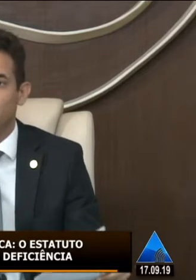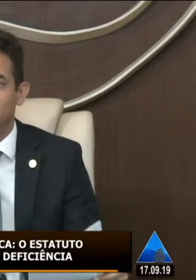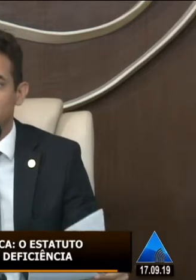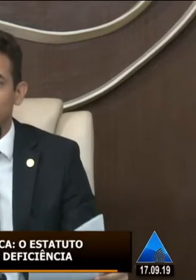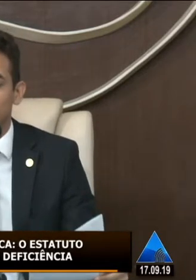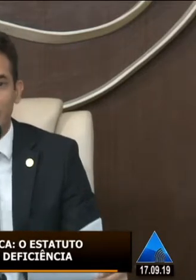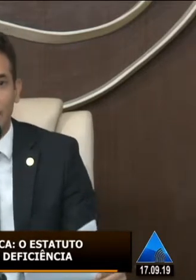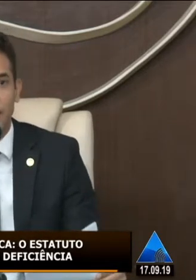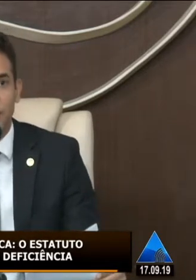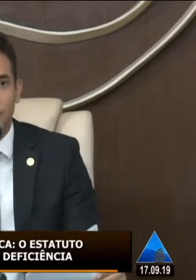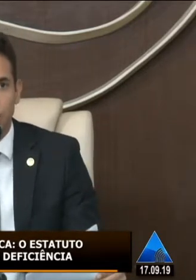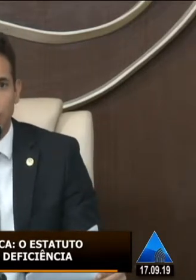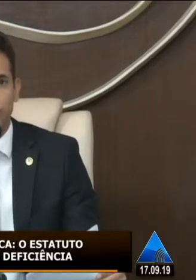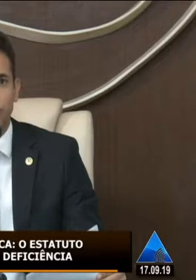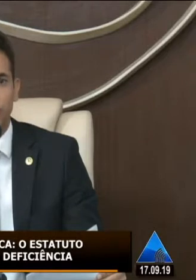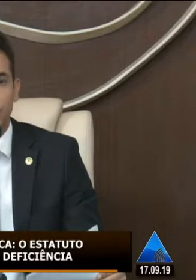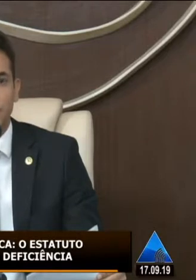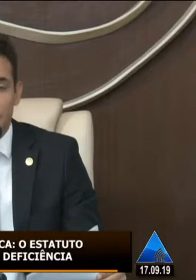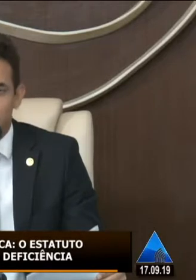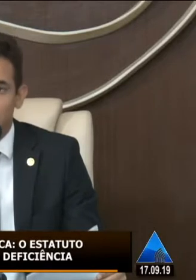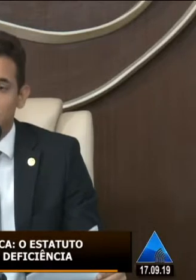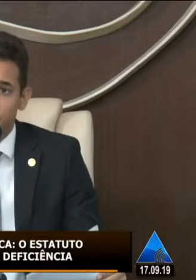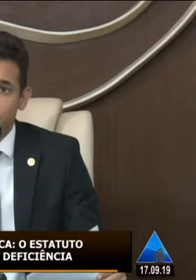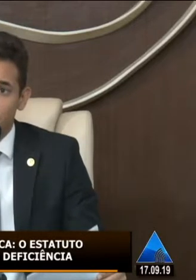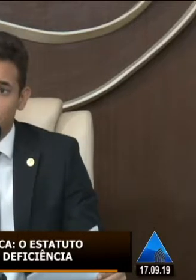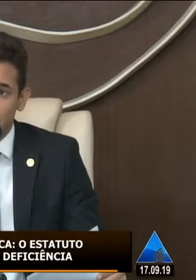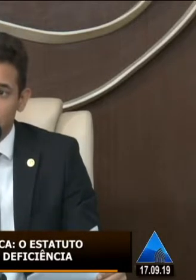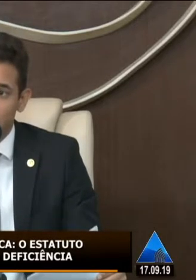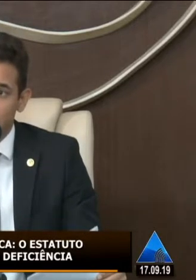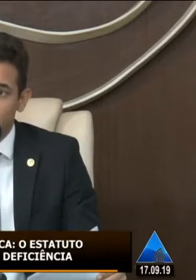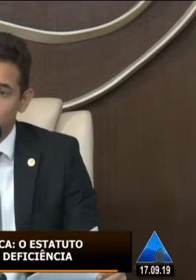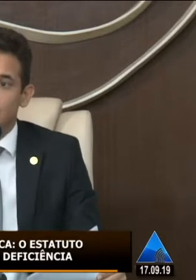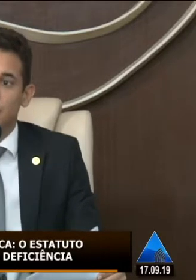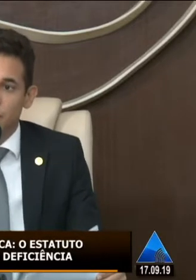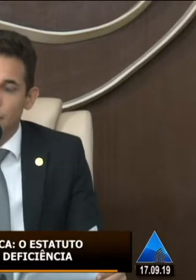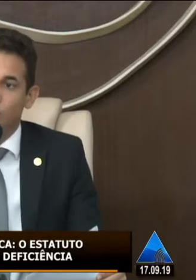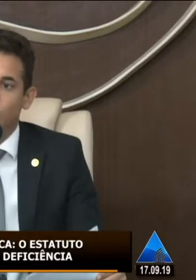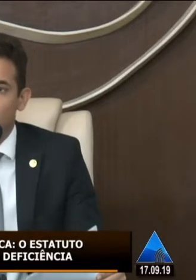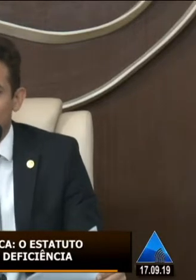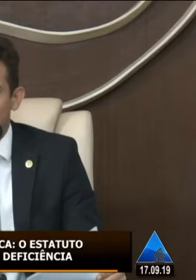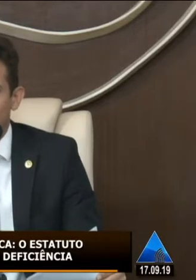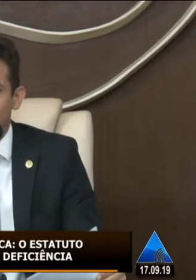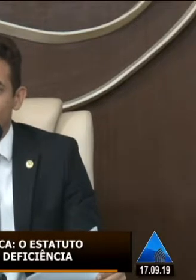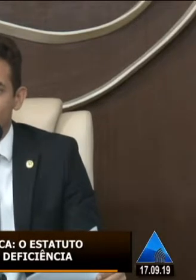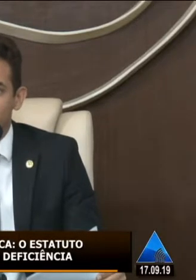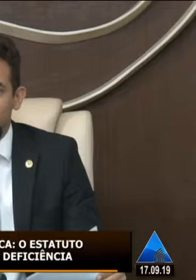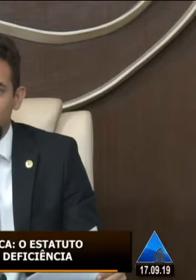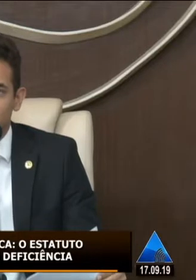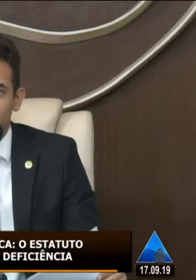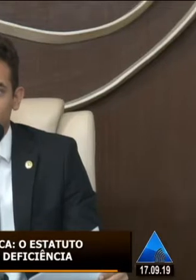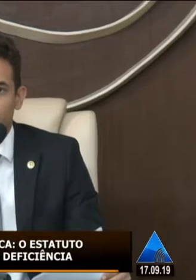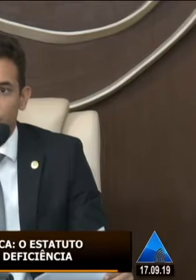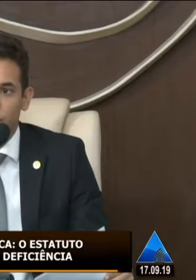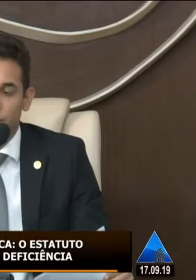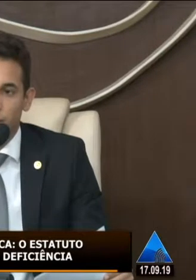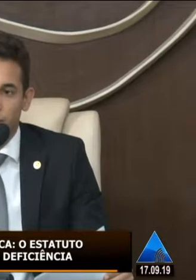principalmente escutar, colher sugestões e demandas e, principalmente, poder entender melhor o que cada um passa para que a gente